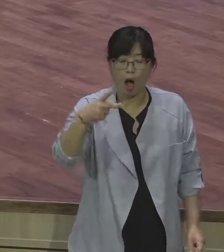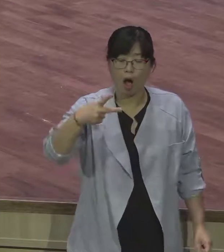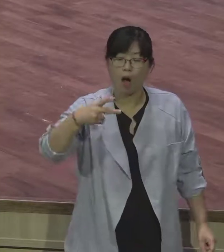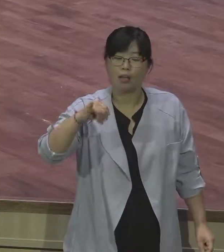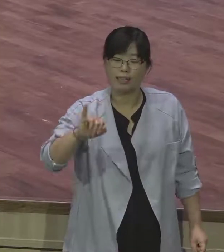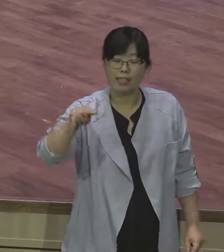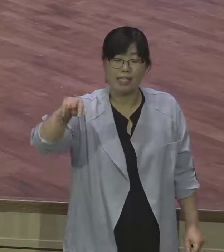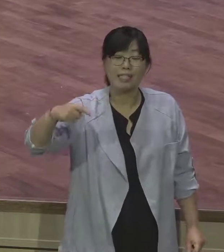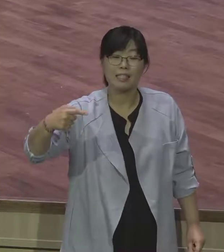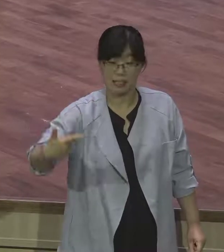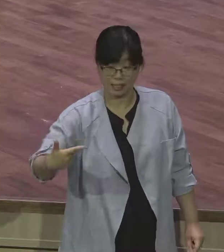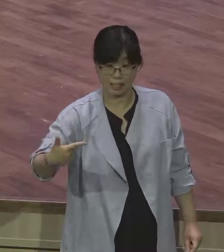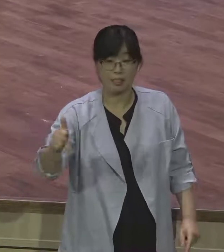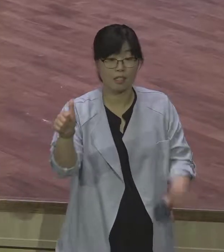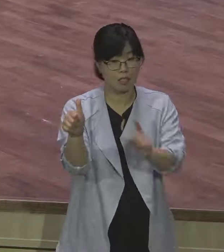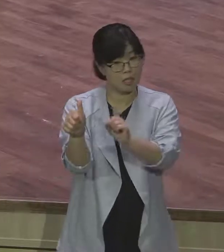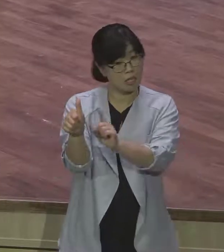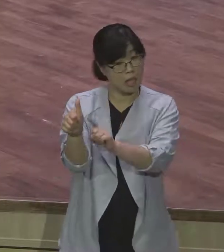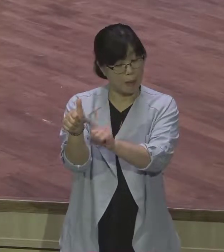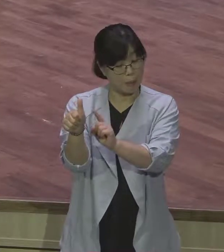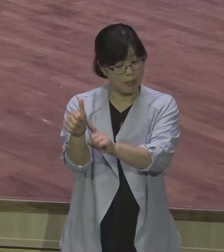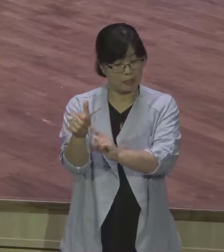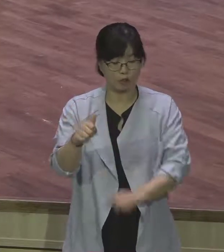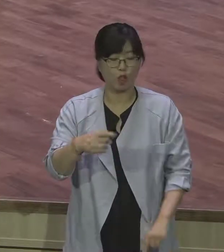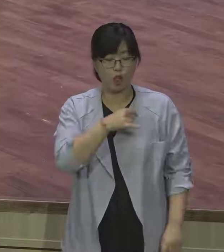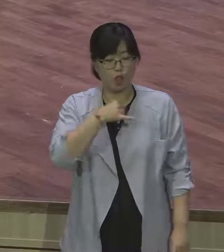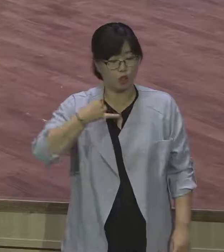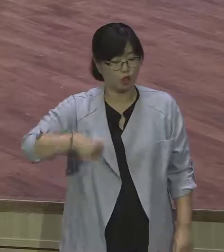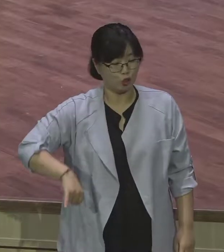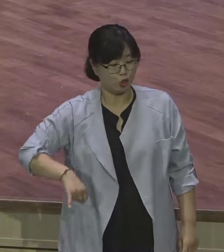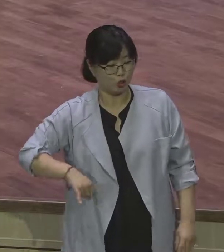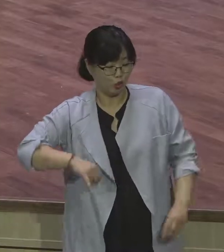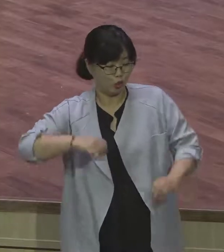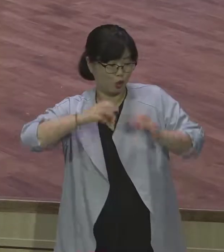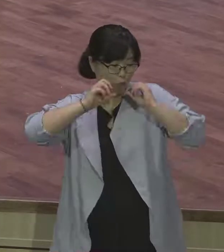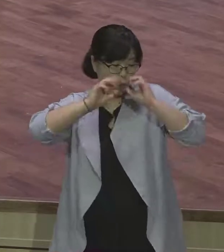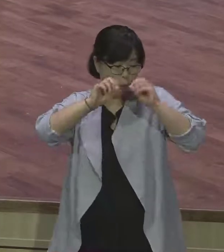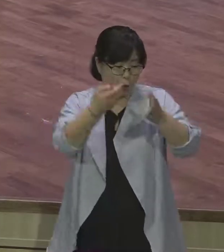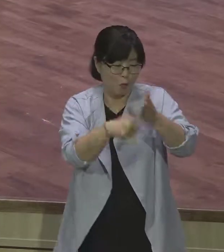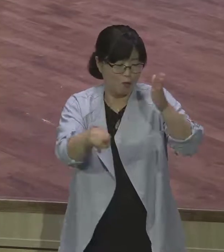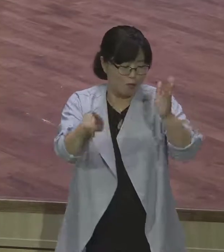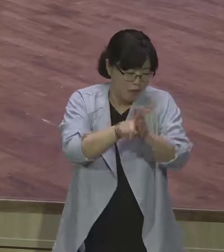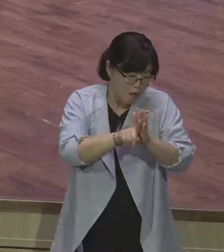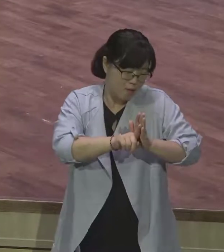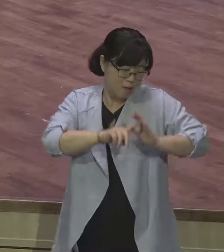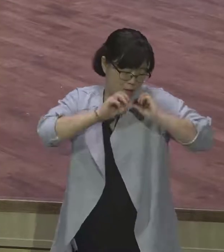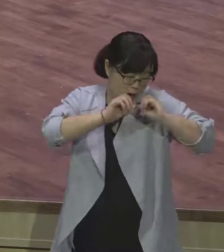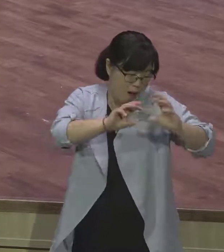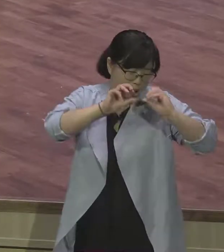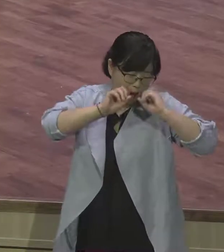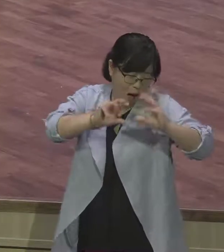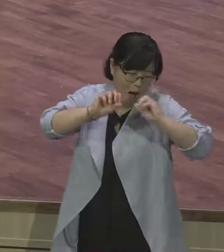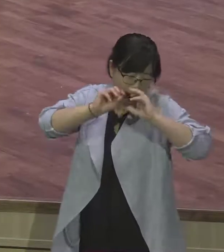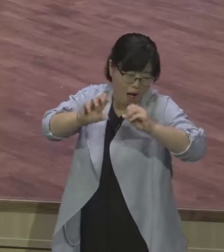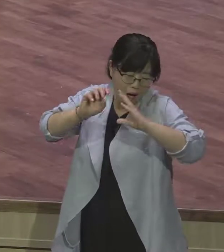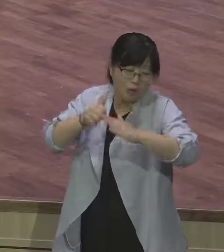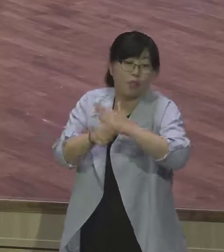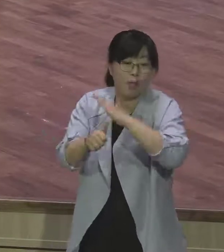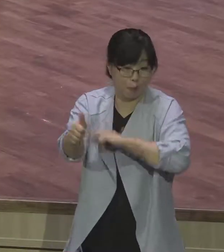연속이었어요 특별히 중국 성교를 하는 가운데 열악한 환경 속에서 영국